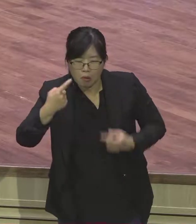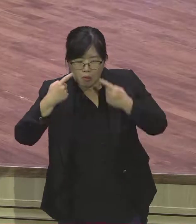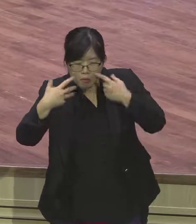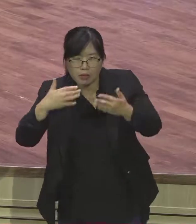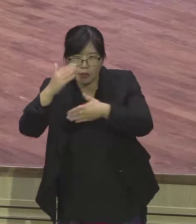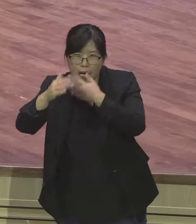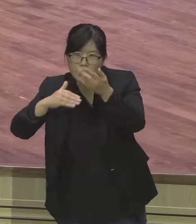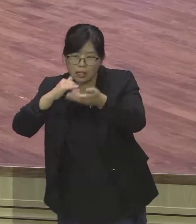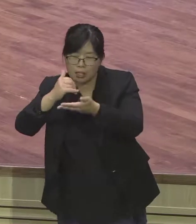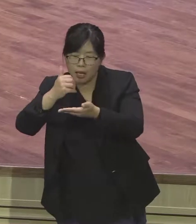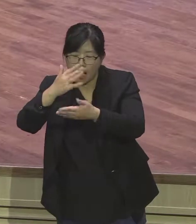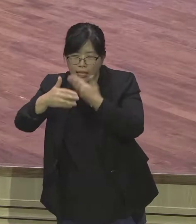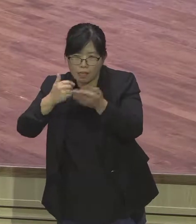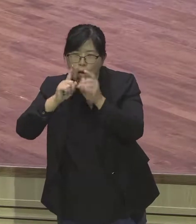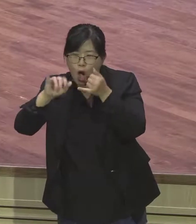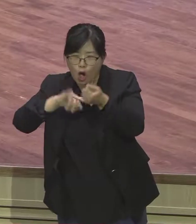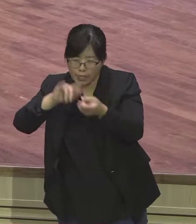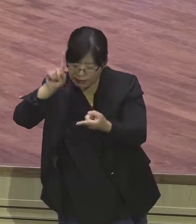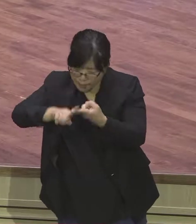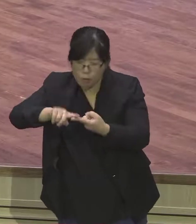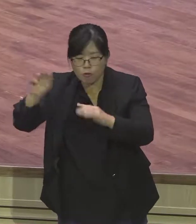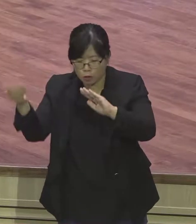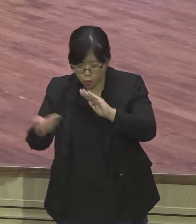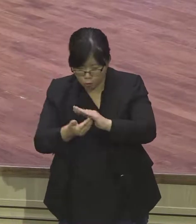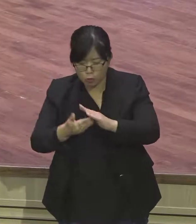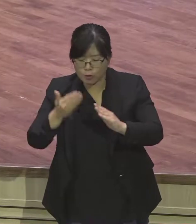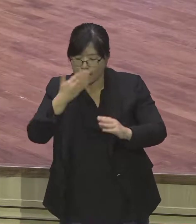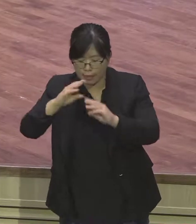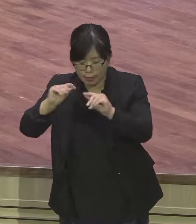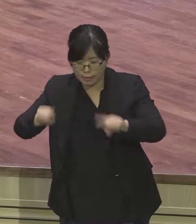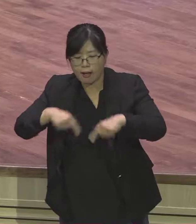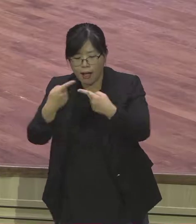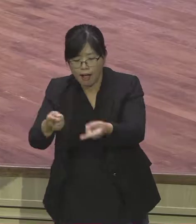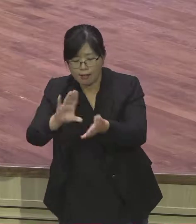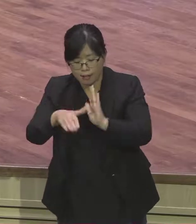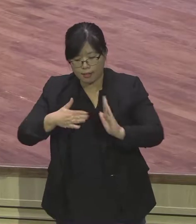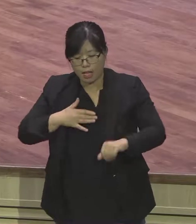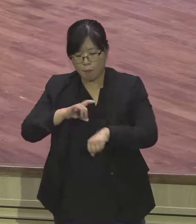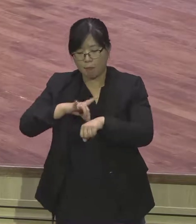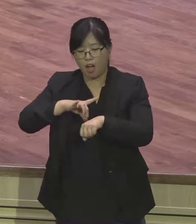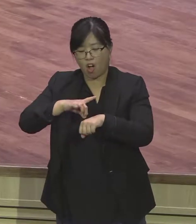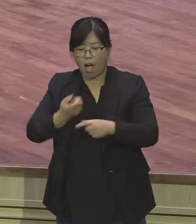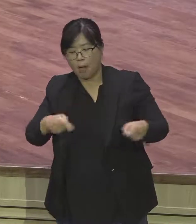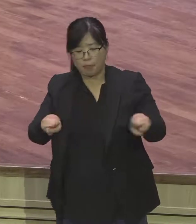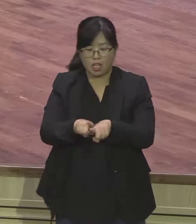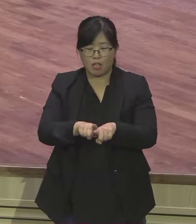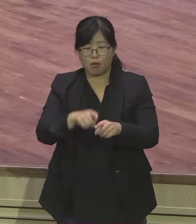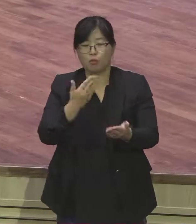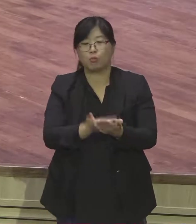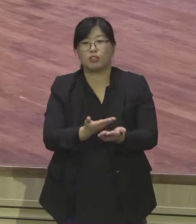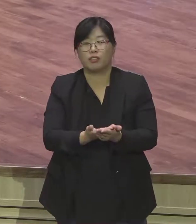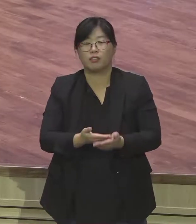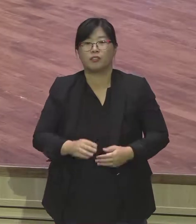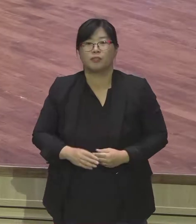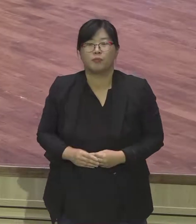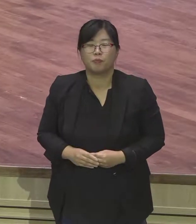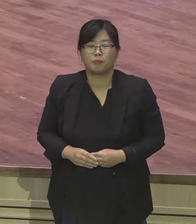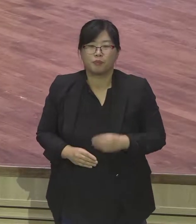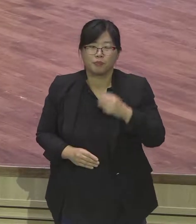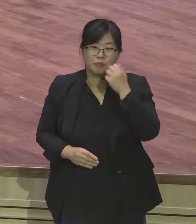성취가 됩니다 실제로 다 이루어집니다 출애국 13장 19절에 보면 출애국 당시에 요셉의 해골을